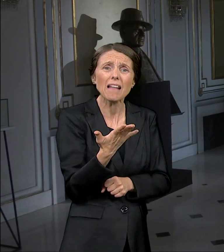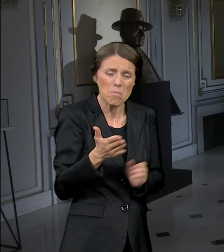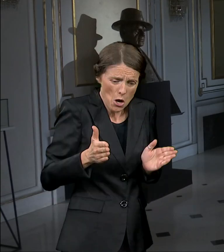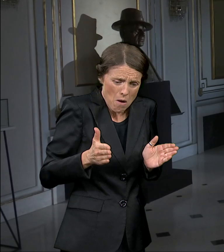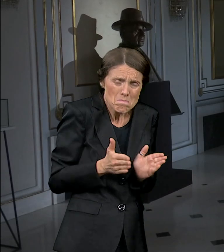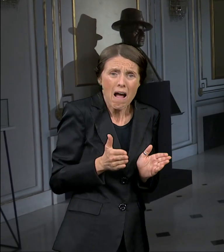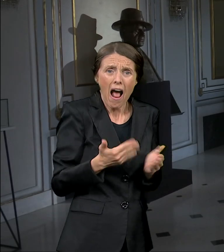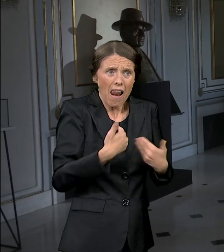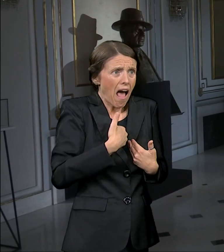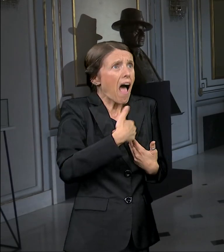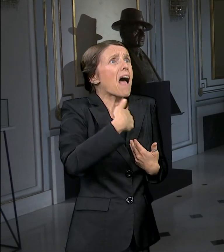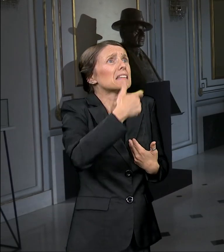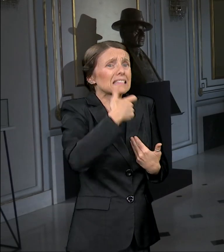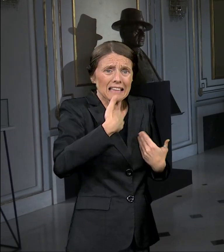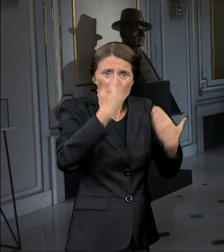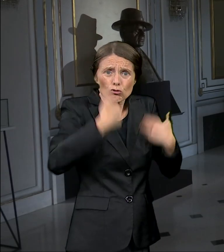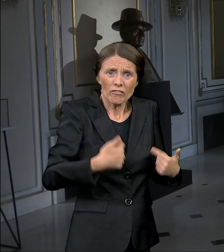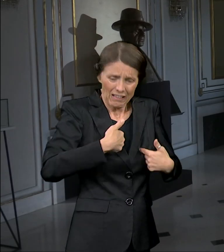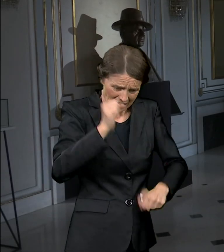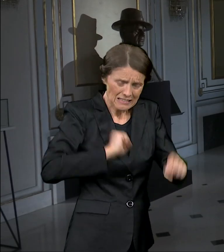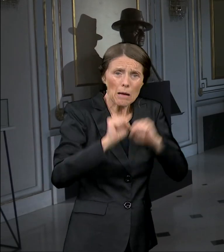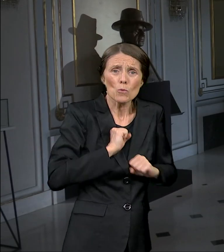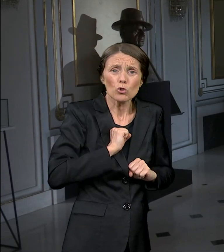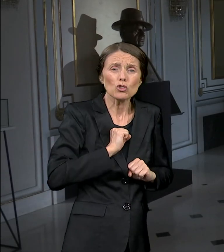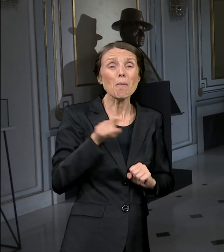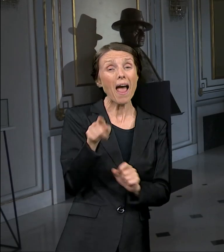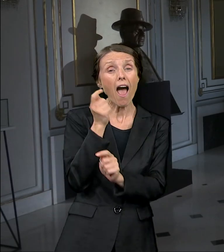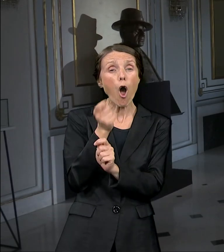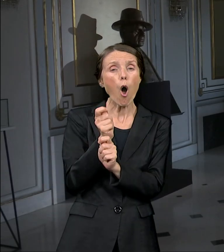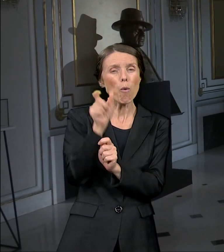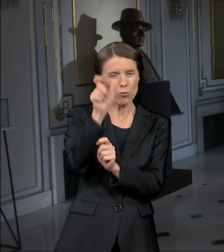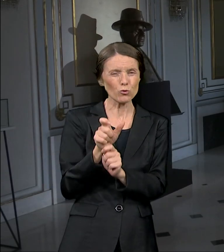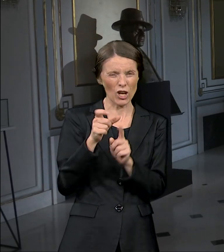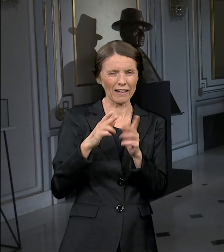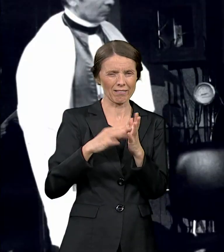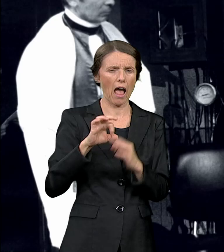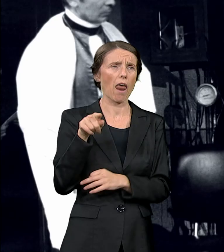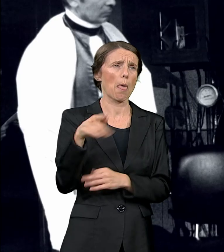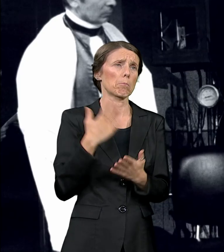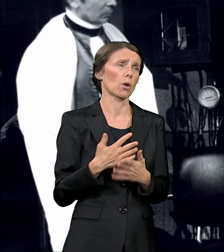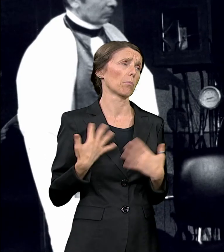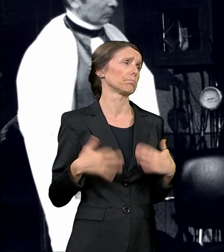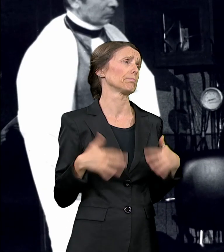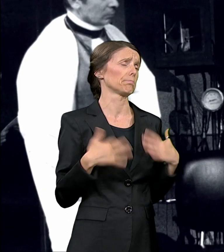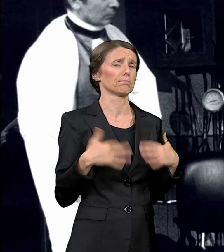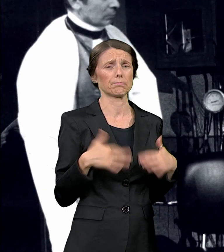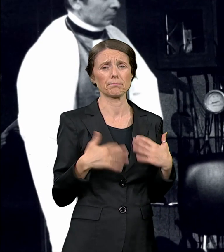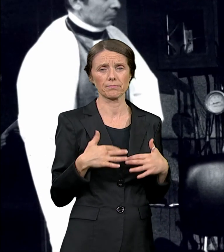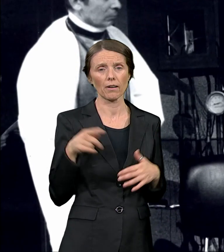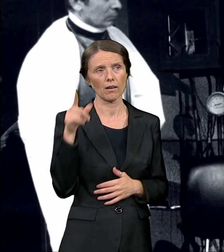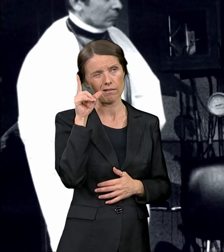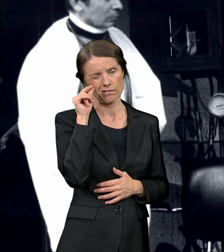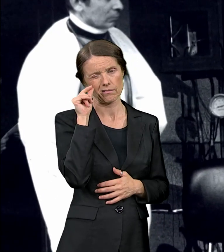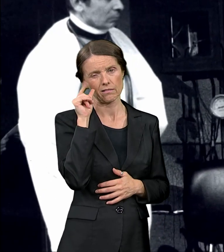godina, a majstor dane, sećam se ime na obućar, koji nije bio majstor, nego vela majstori, meni namiguje.